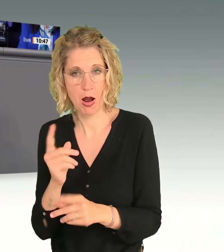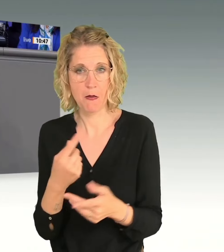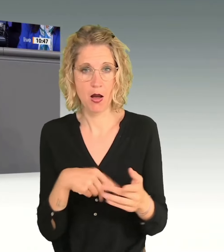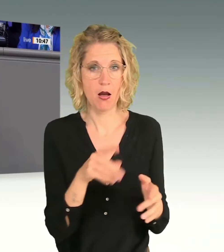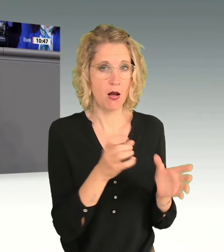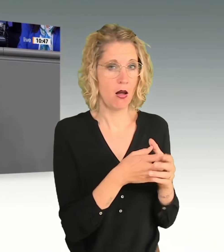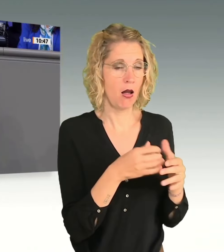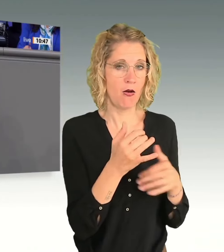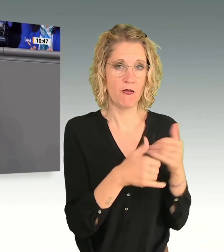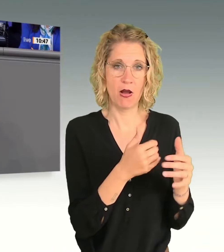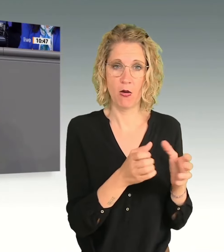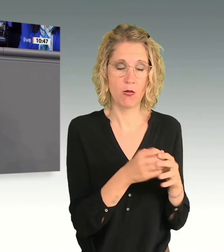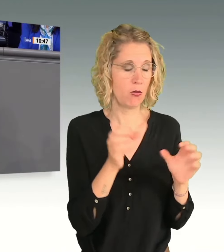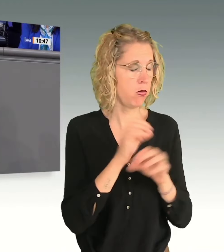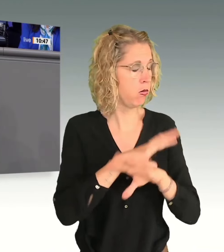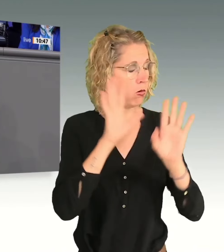Katastrophe.